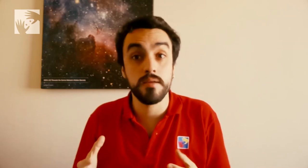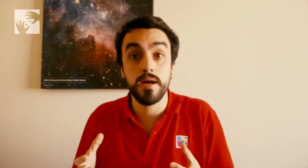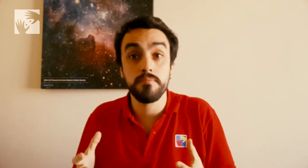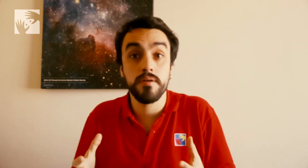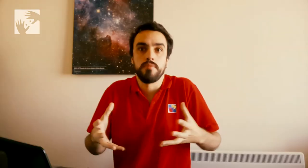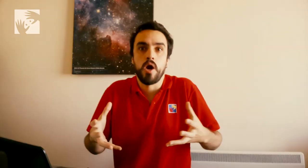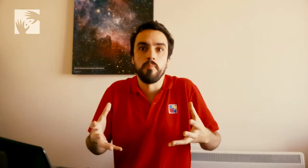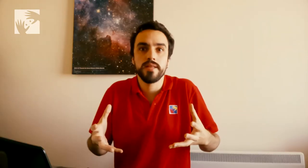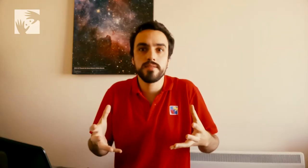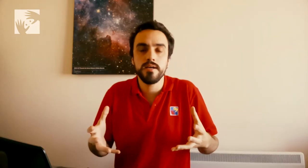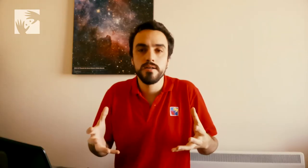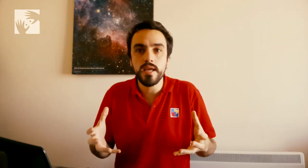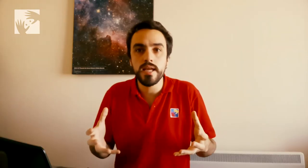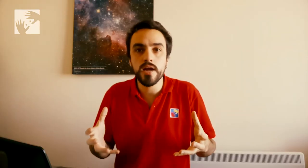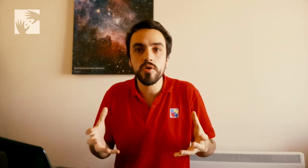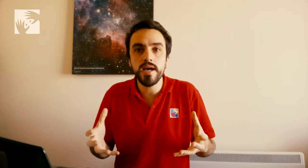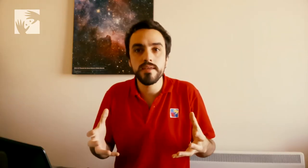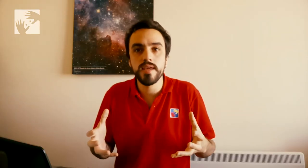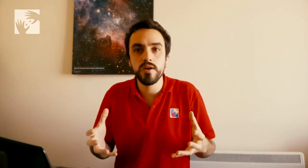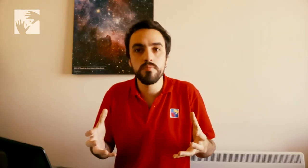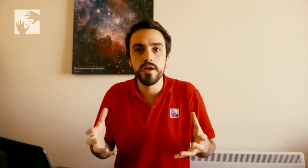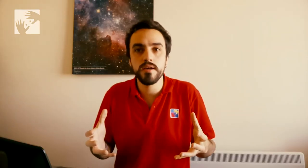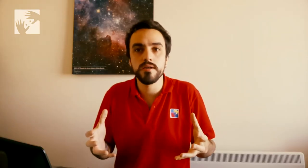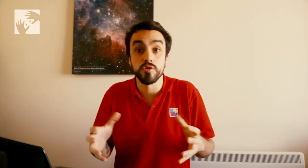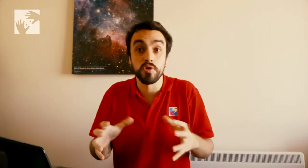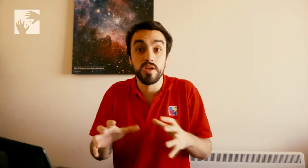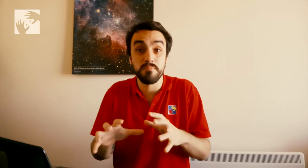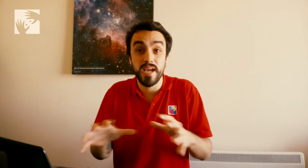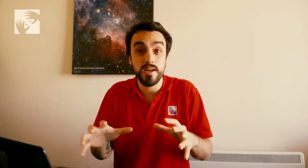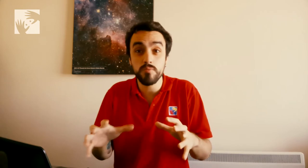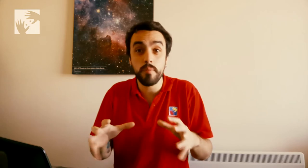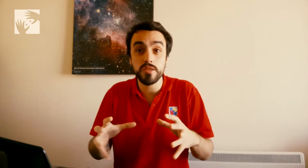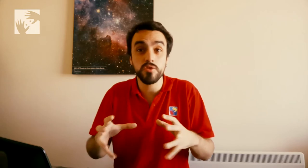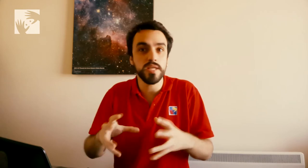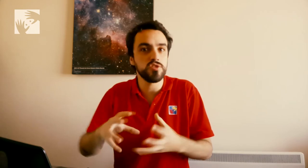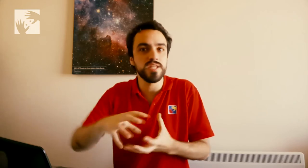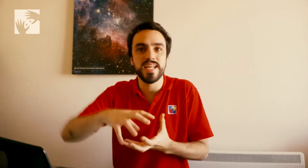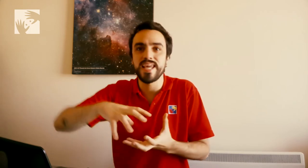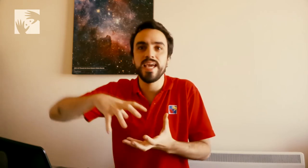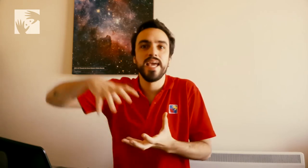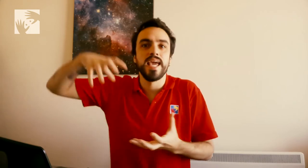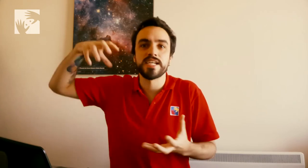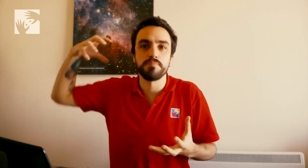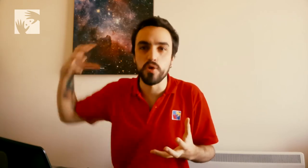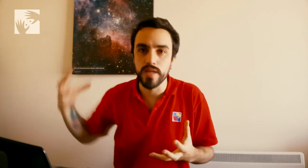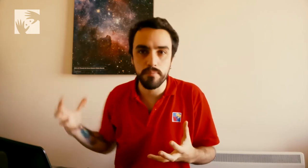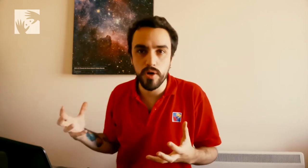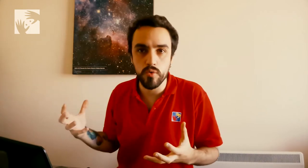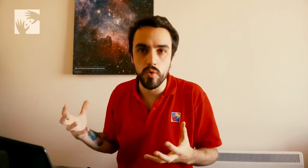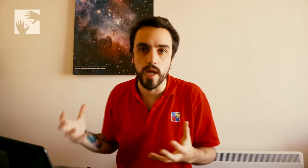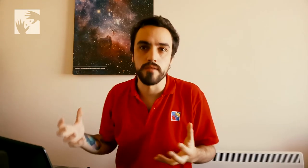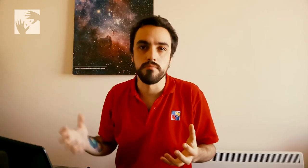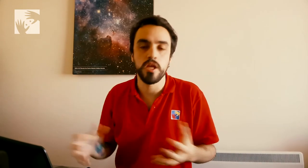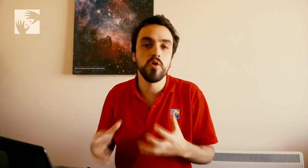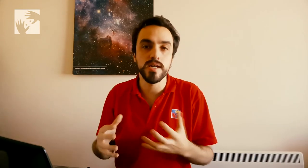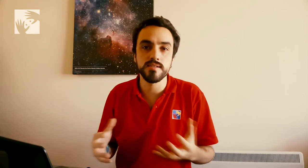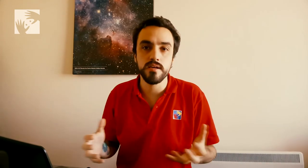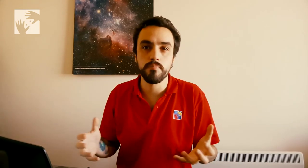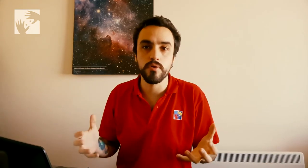magma aumenta y la roca ya no puede soportar más en algún momento y esto tiene que explotar por algún lugar. Y lo hace por